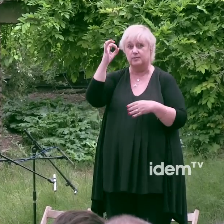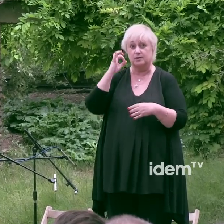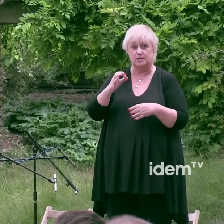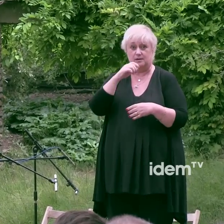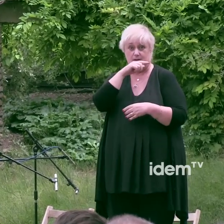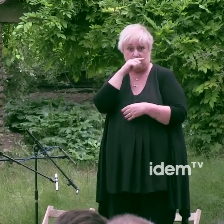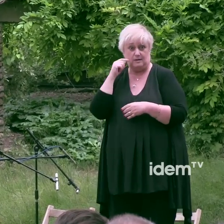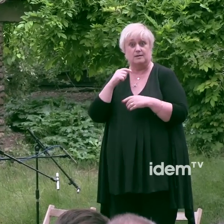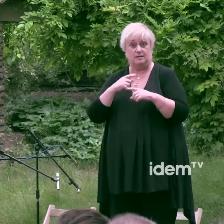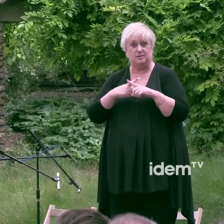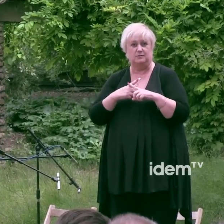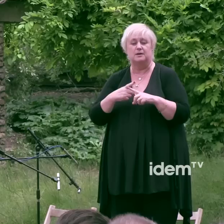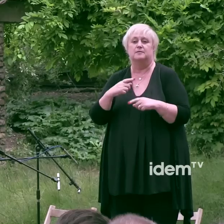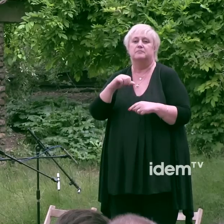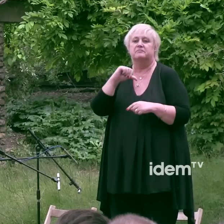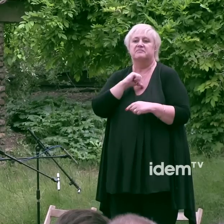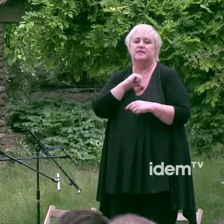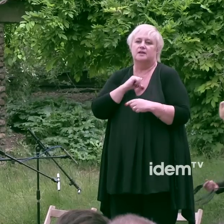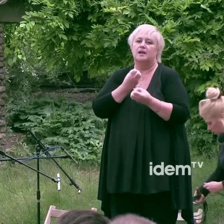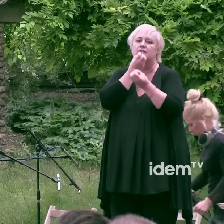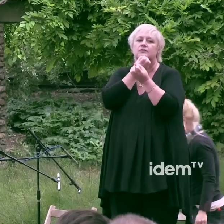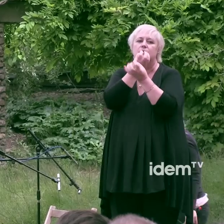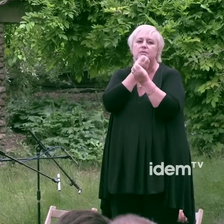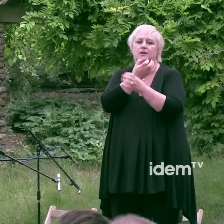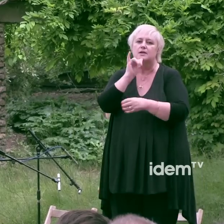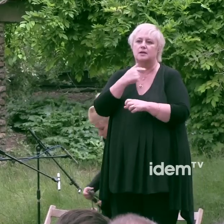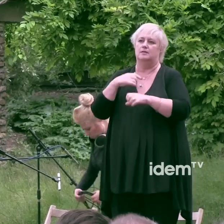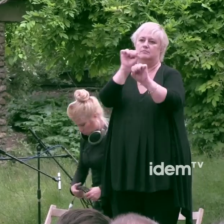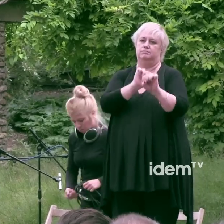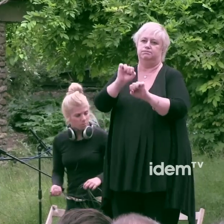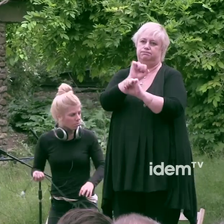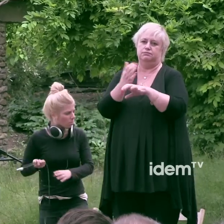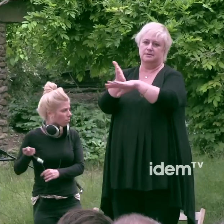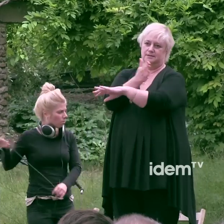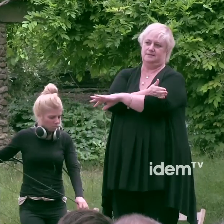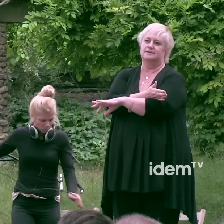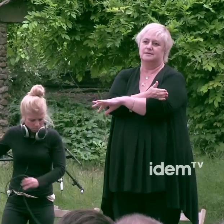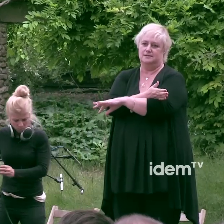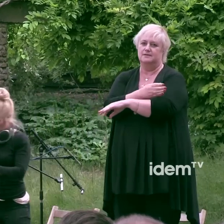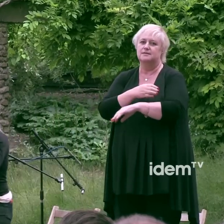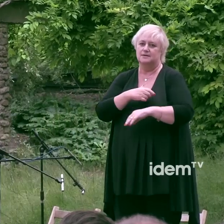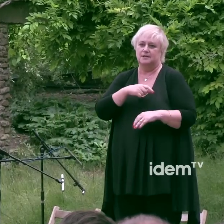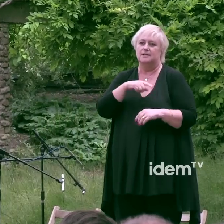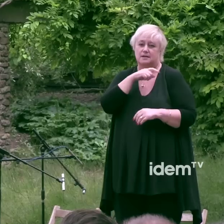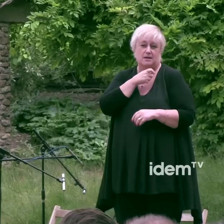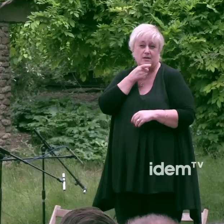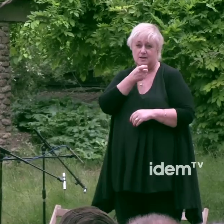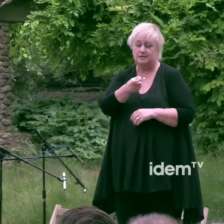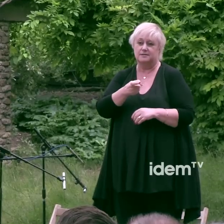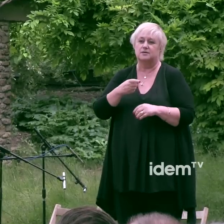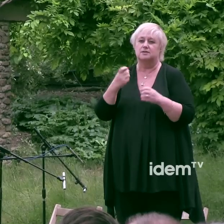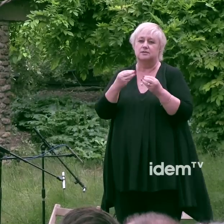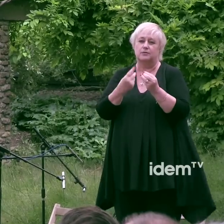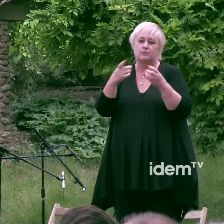homosexuals a tot el món tenen accés a la informació i a la prevenció. I l'homofòbia també fa que malgrat ser el grup de població més afectat